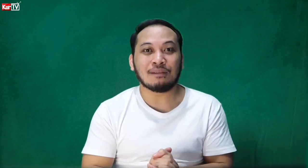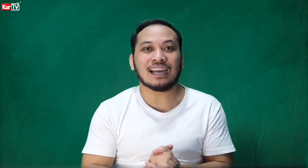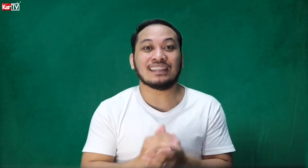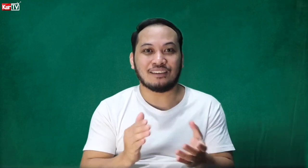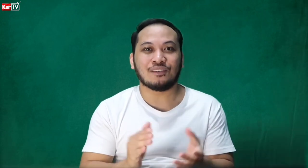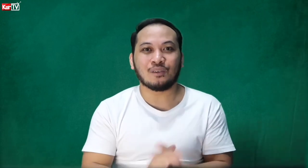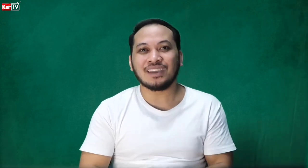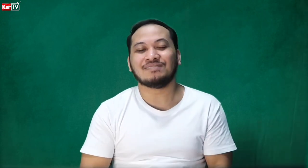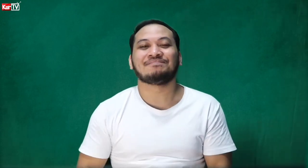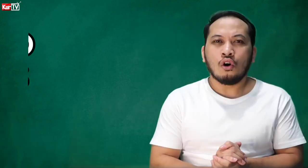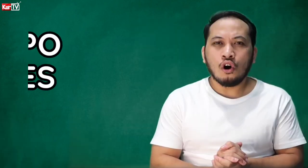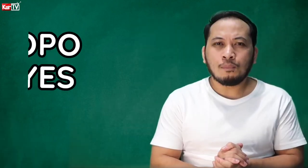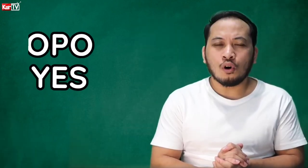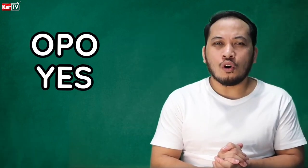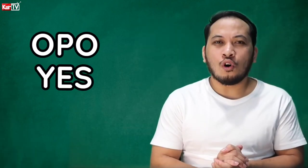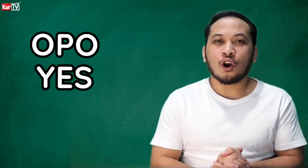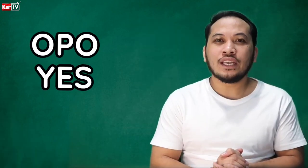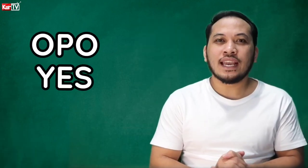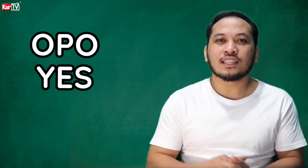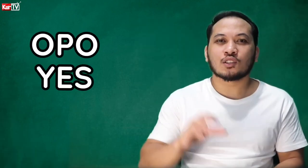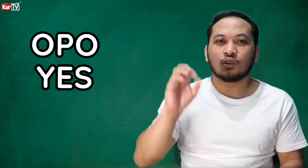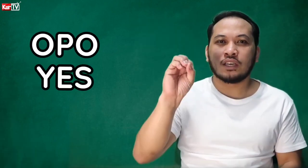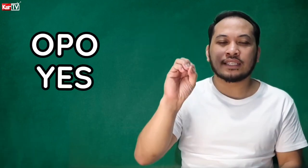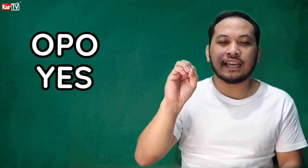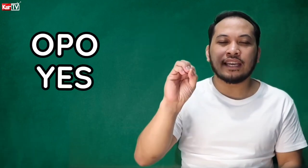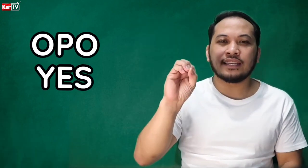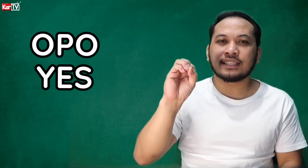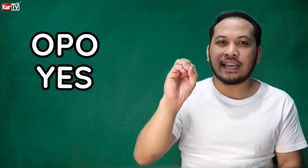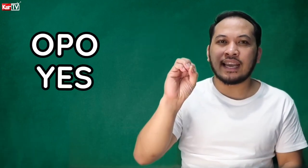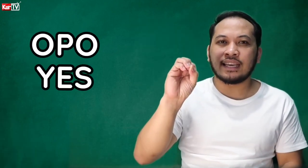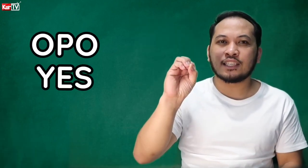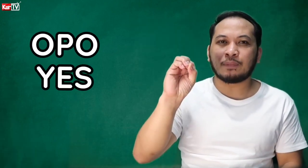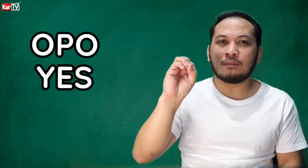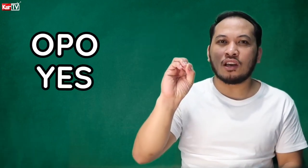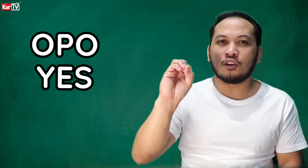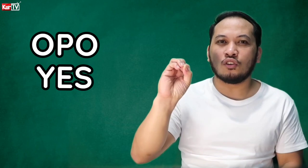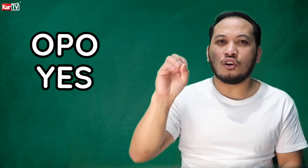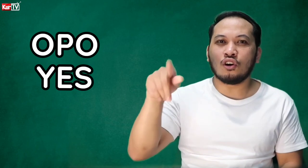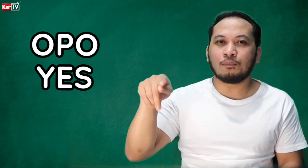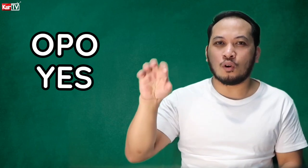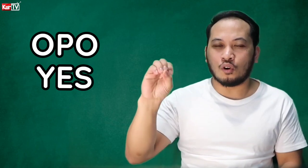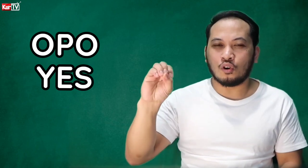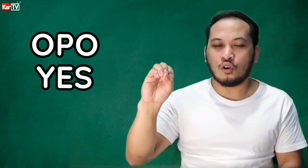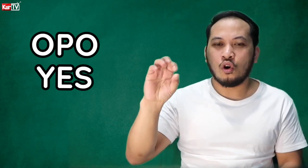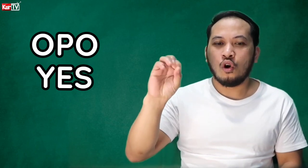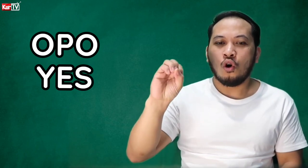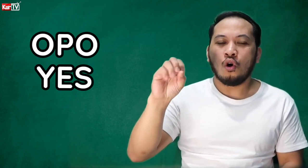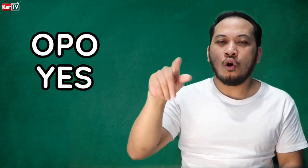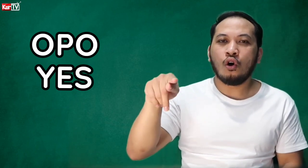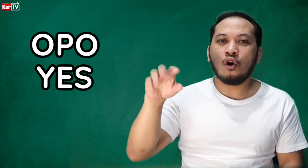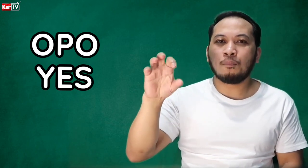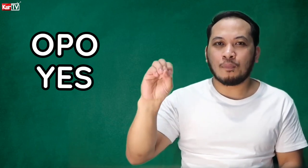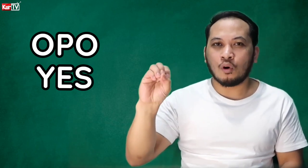mga deaf. Okay? Opo or yes. Is spell mo lang yan. Opo. Opo.